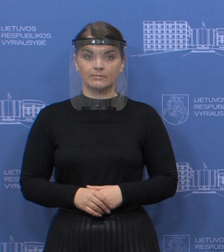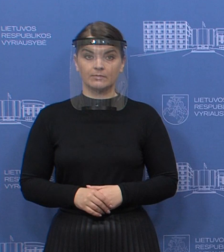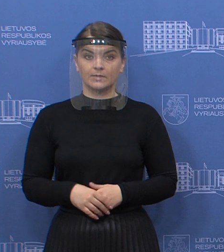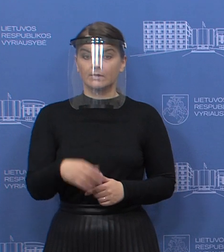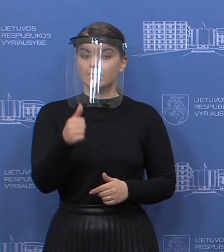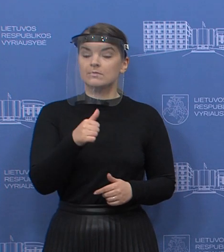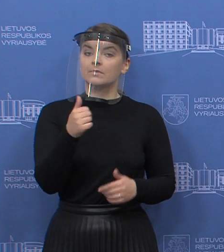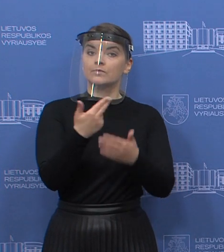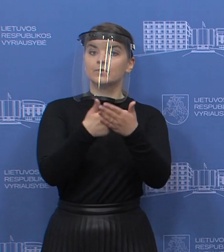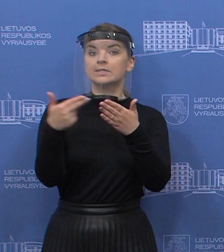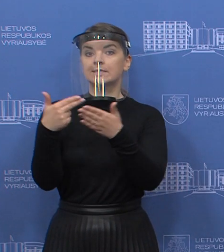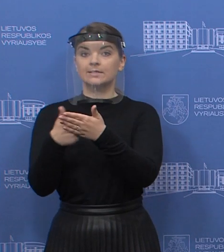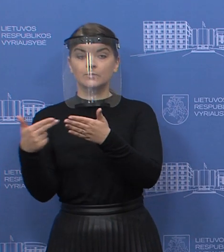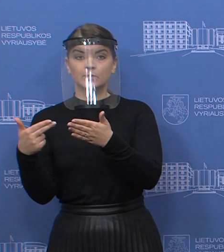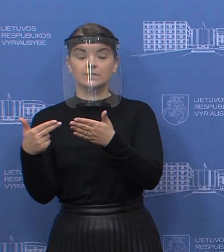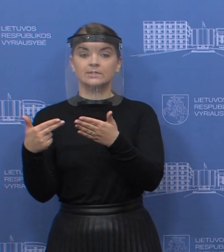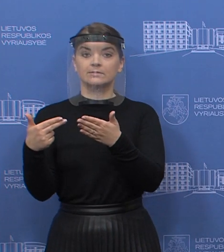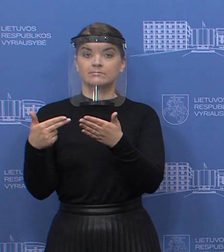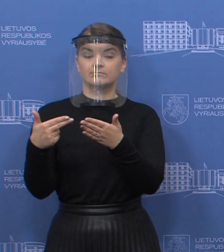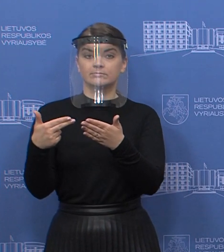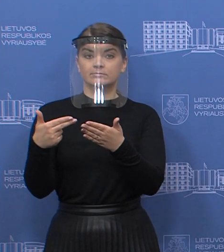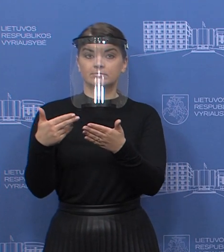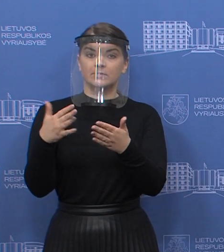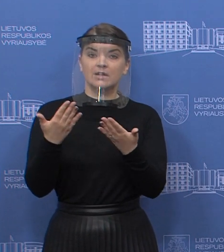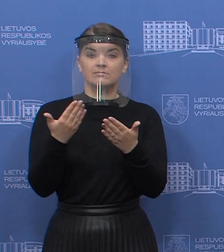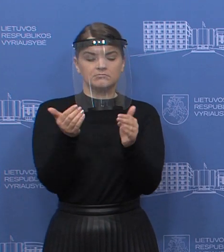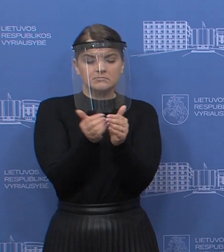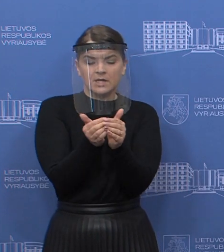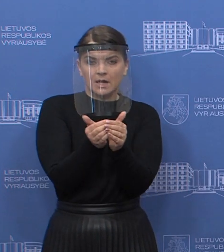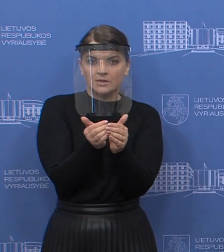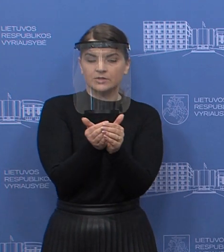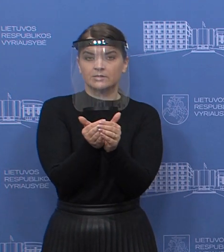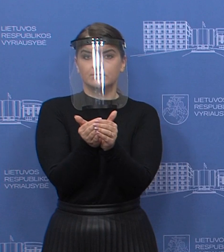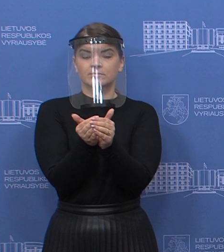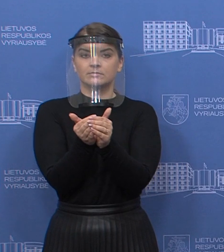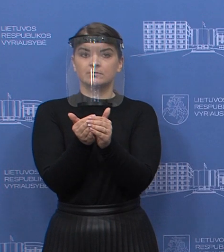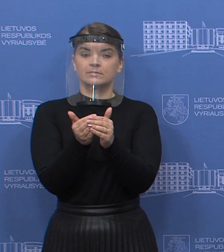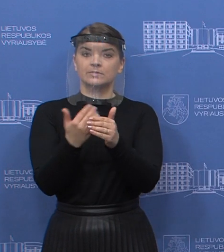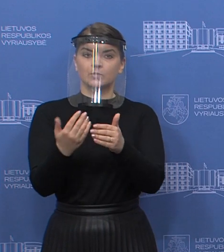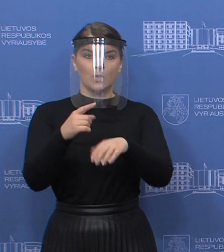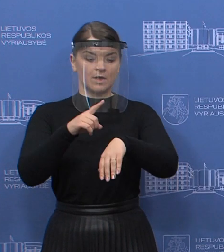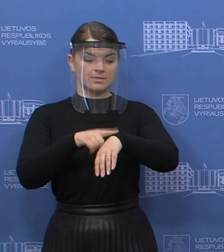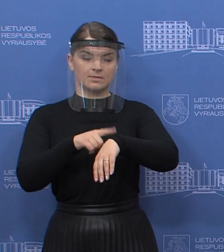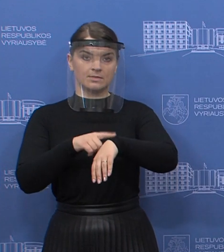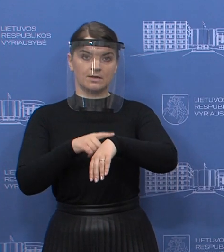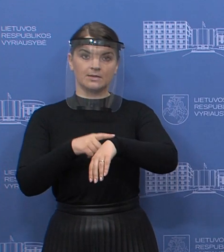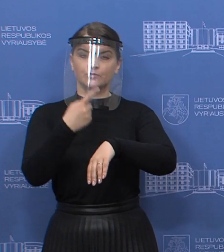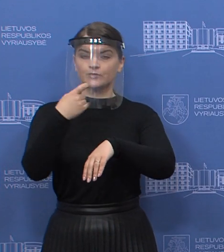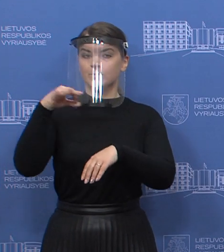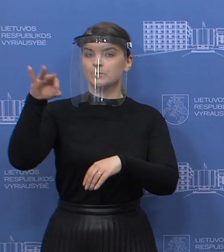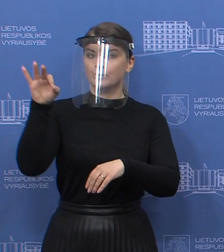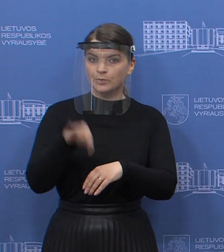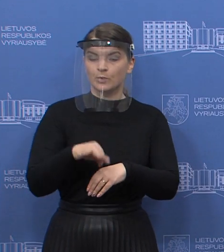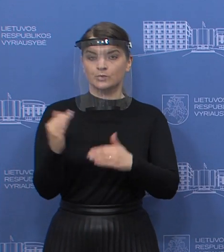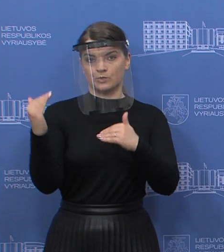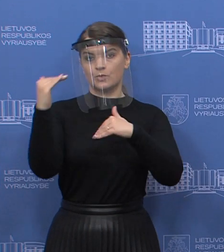įmonės, atitinkamas įmonės, kurios turi mažos įmonės statusą. Ir tas laikotarpis, šimtaprocentinį